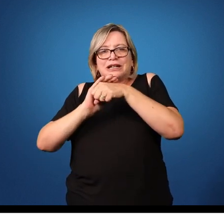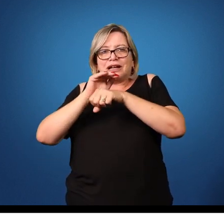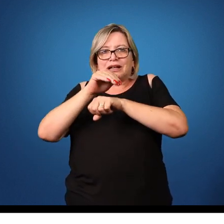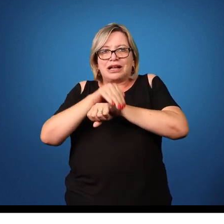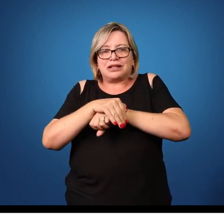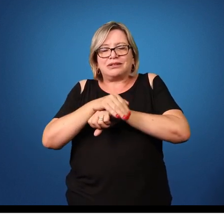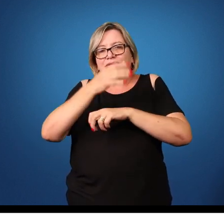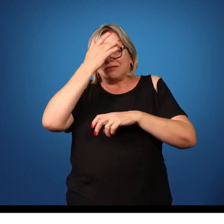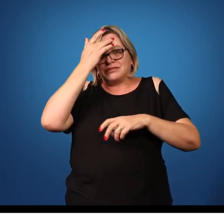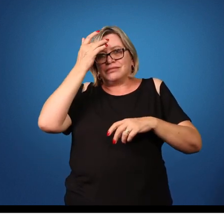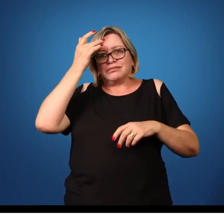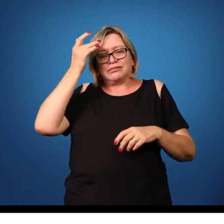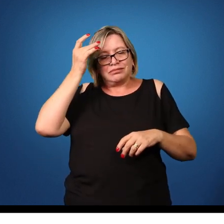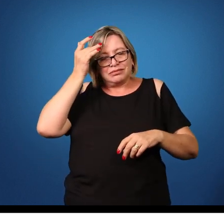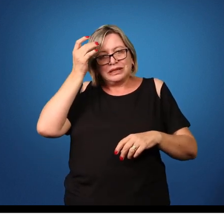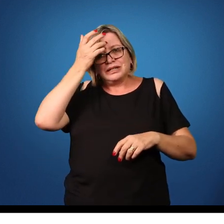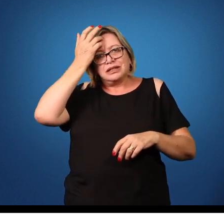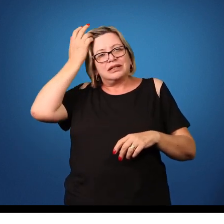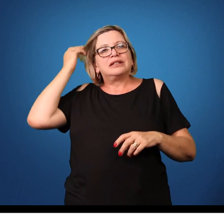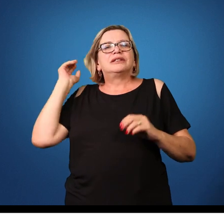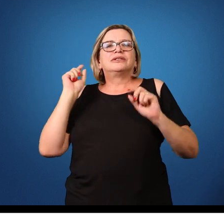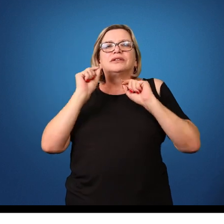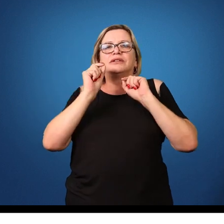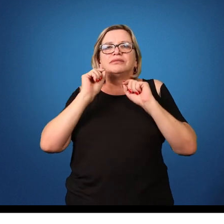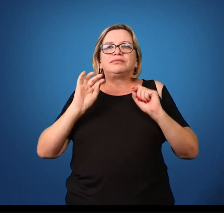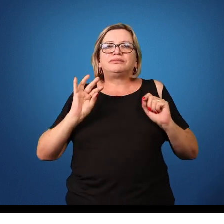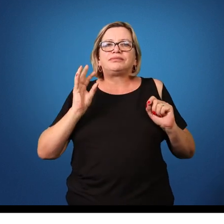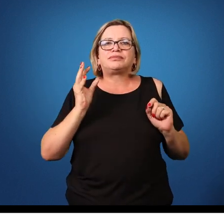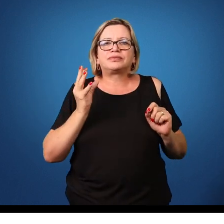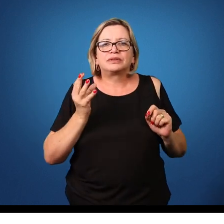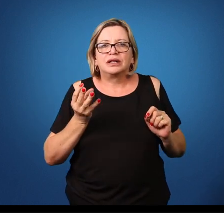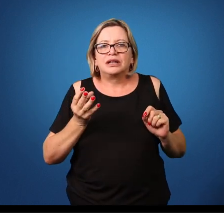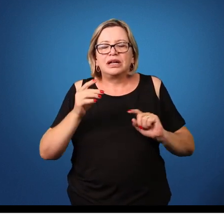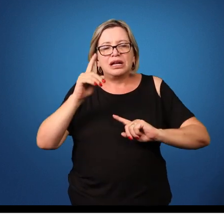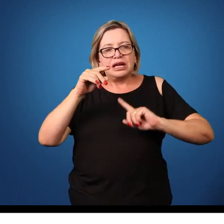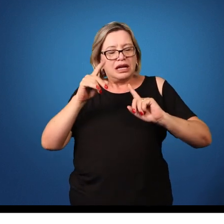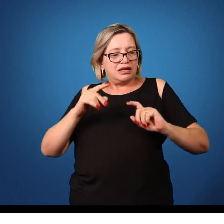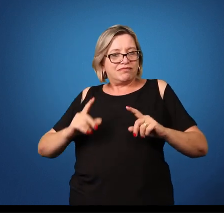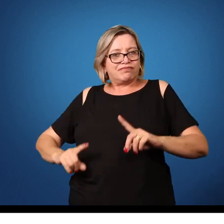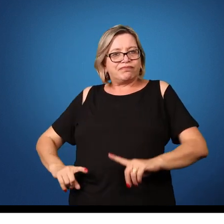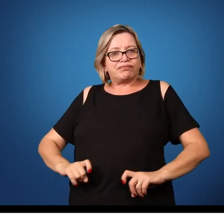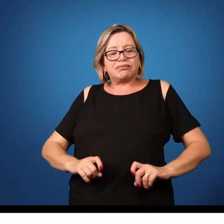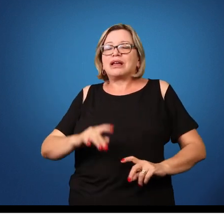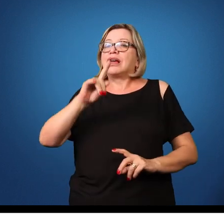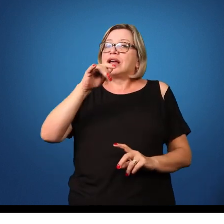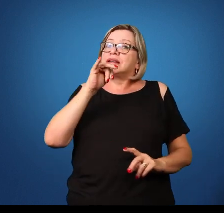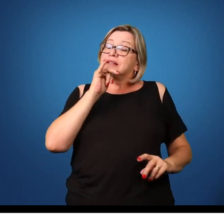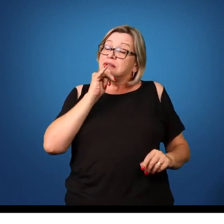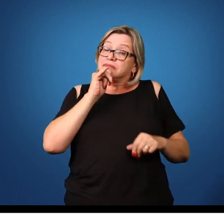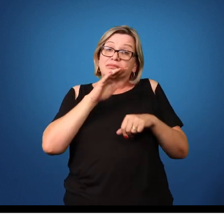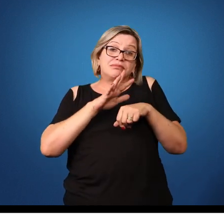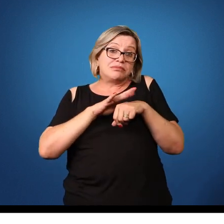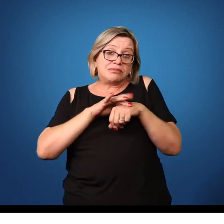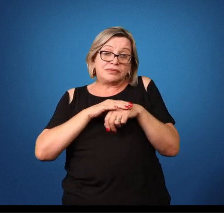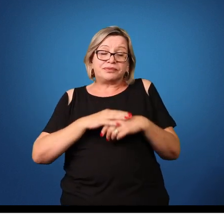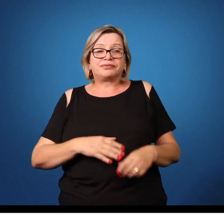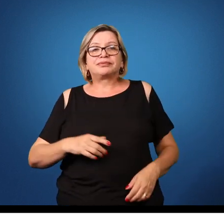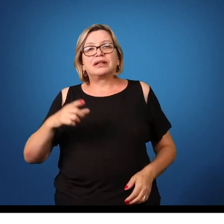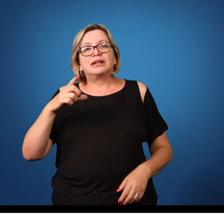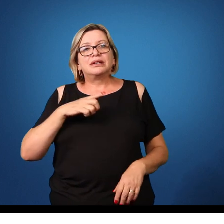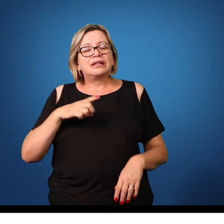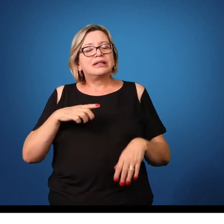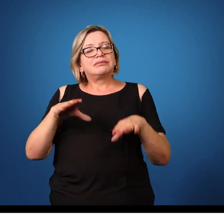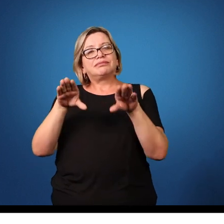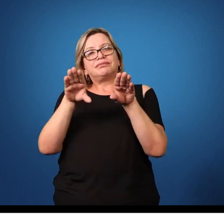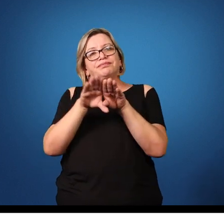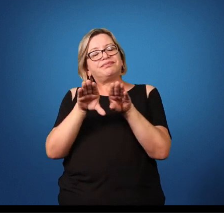nesses indivíduos contaminados. Então, esses são alguns exemplos de doenças. Nós temos também